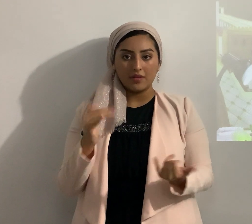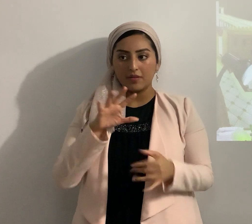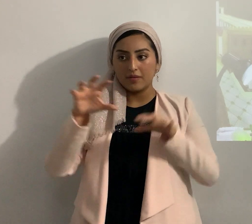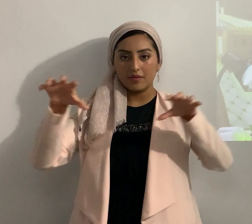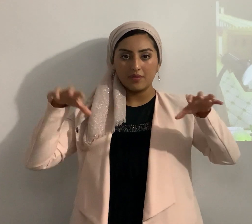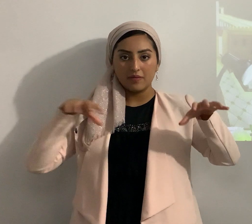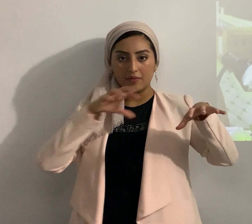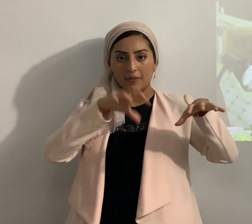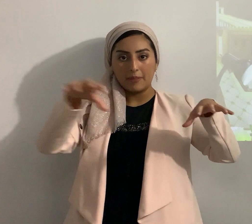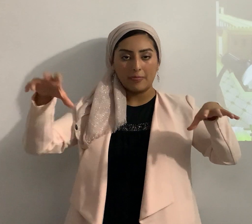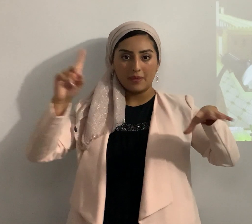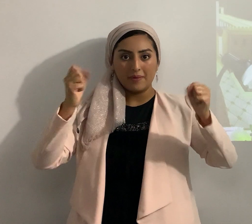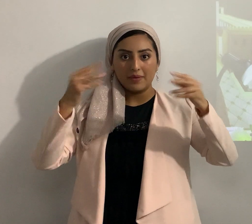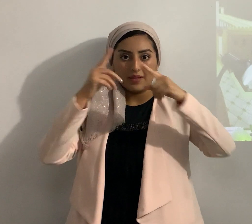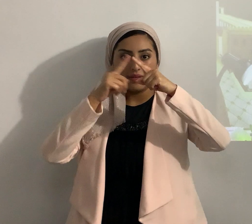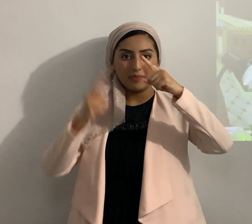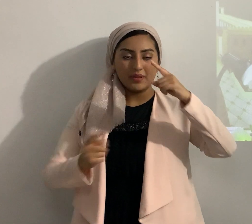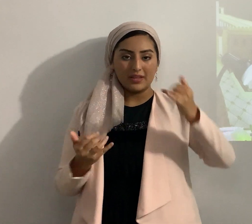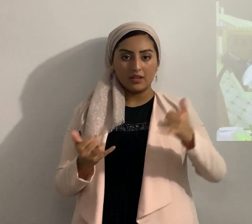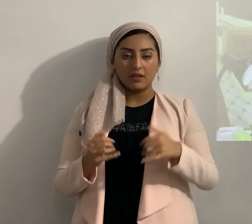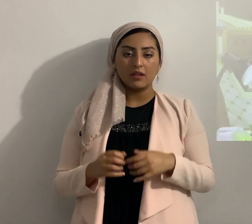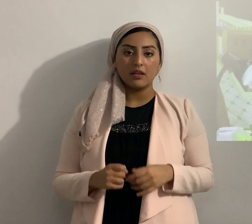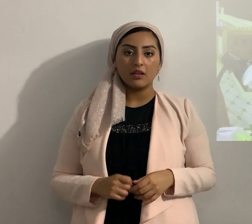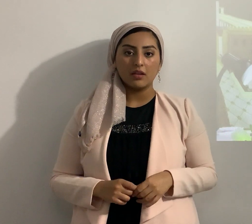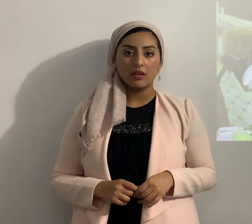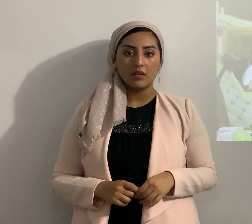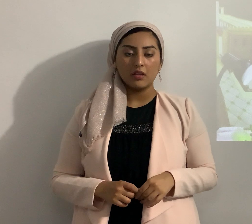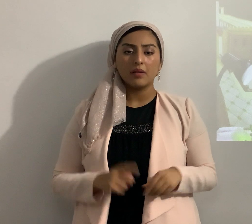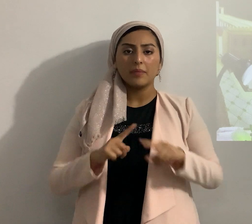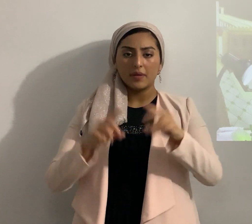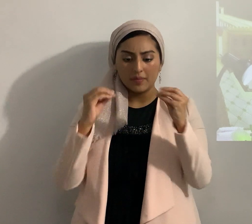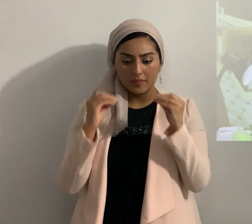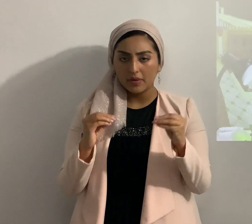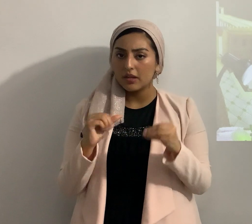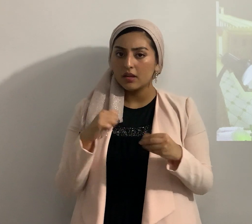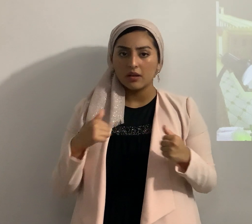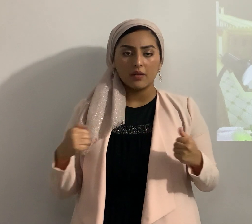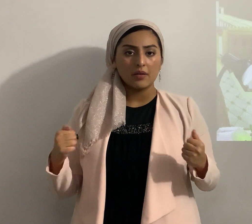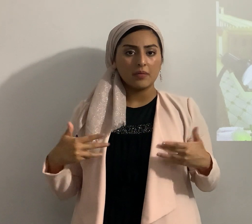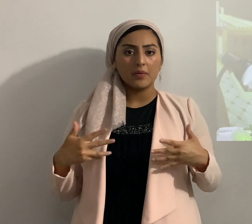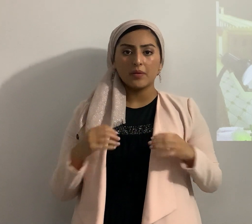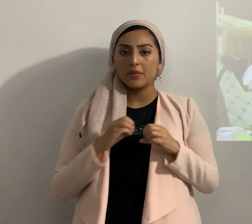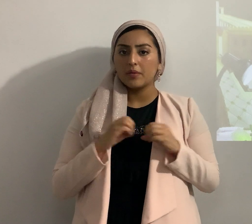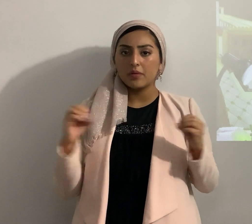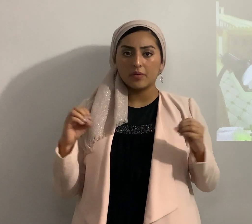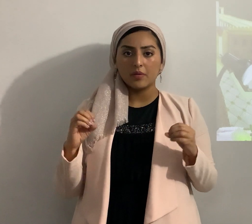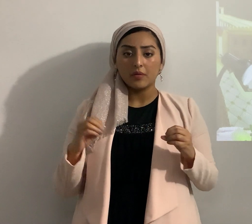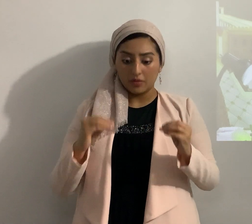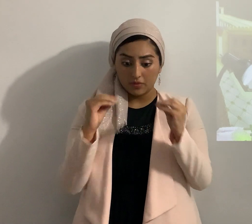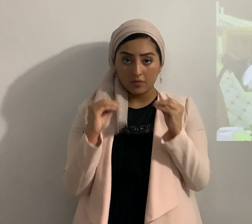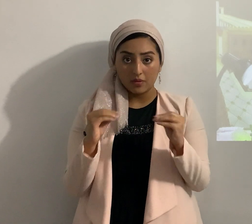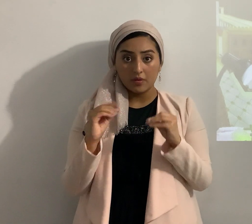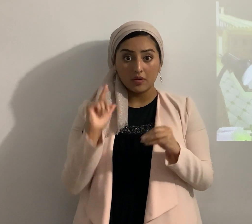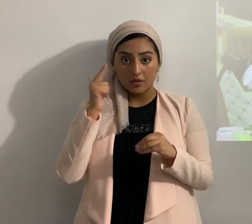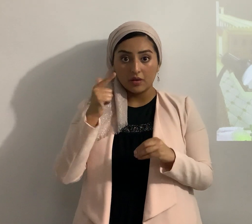los los truenos los relámpagos pero enseñales que no deben de temer enseñales después es Éxodo 19